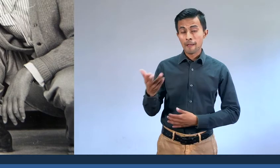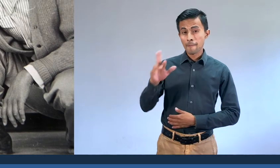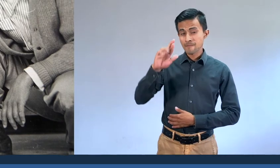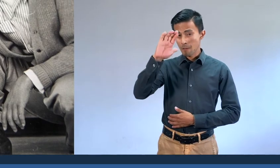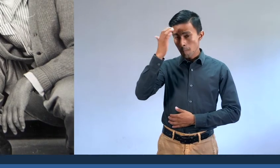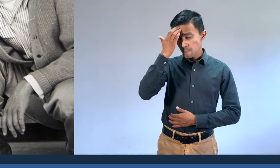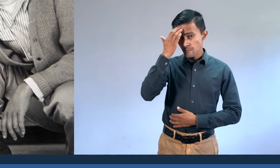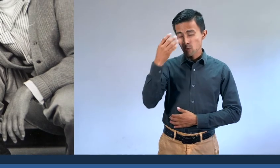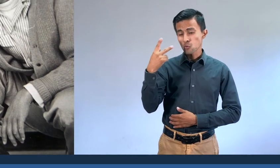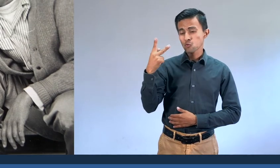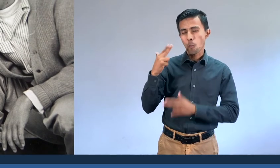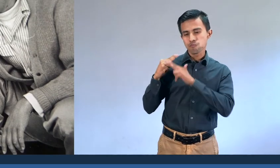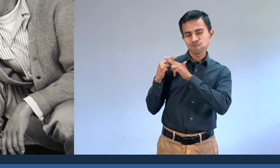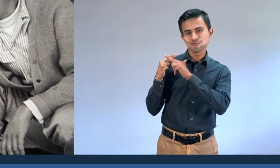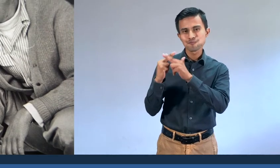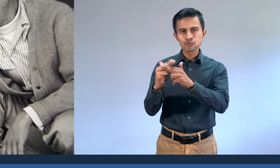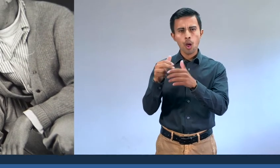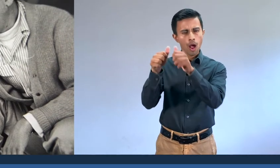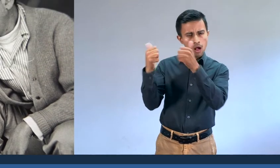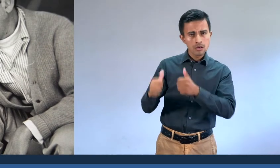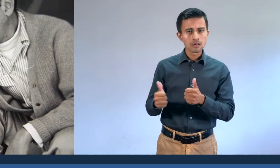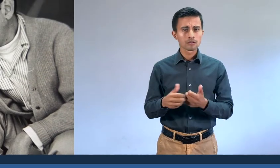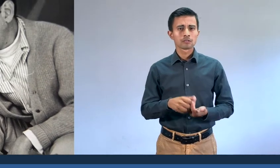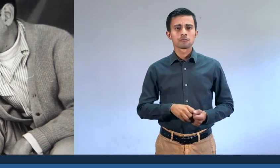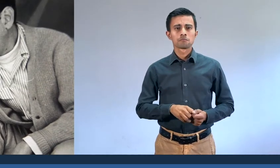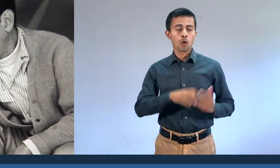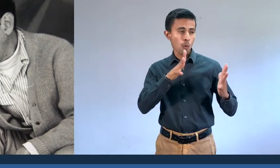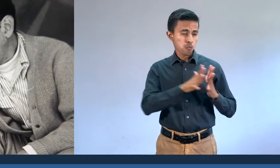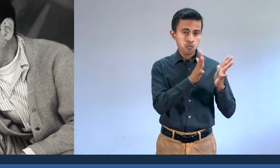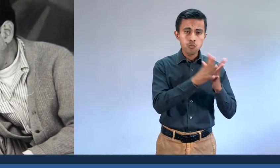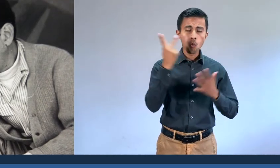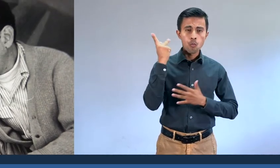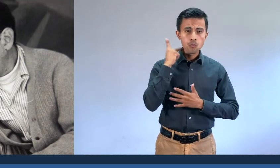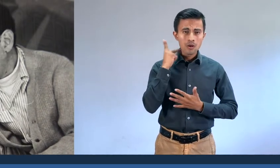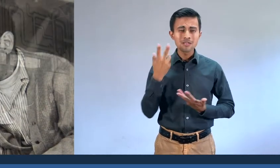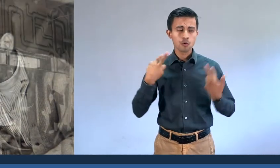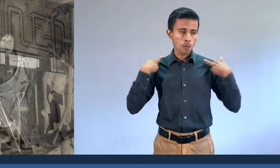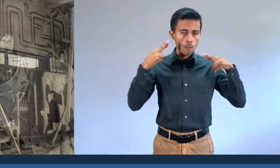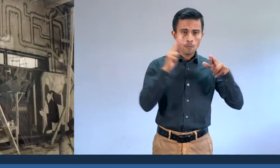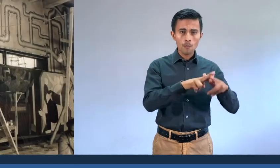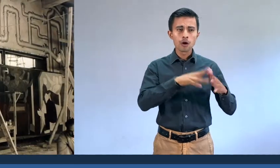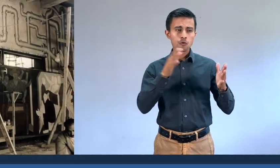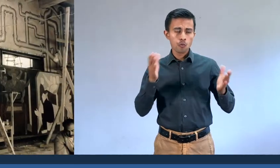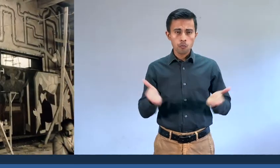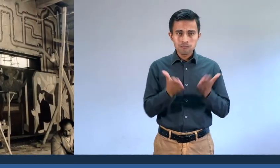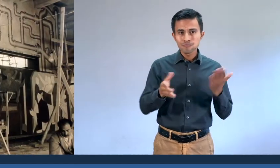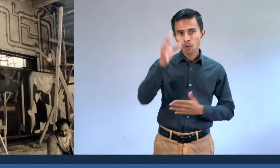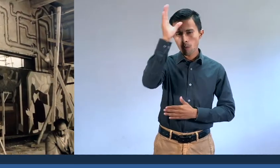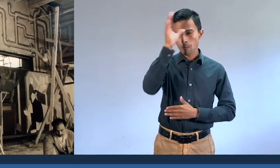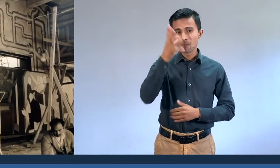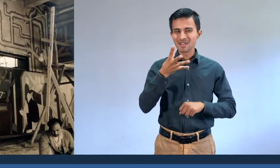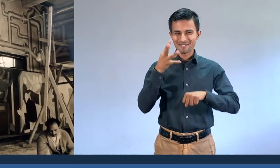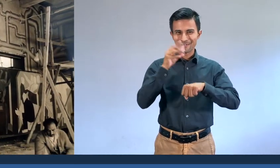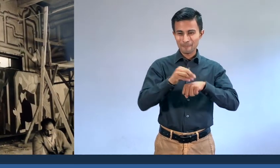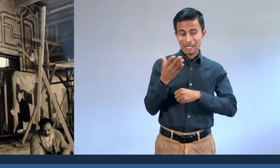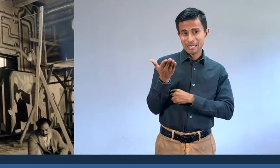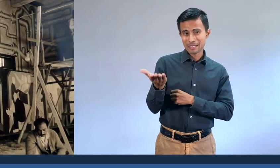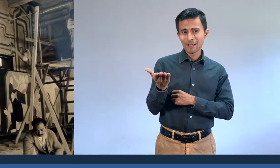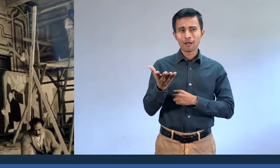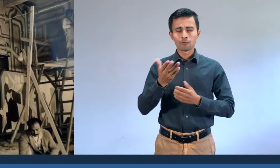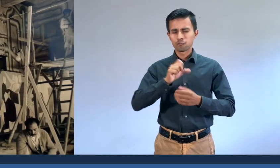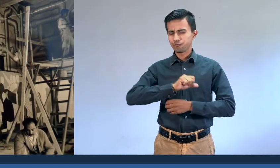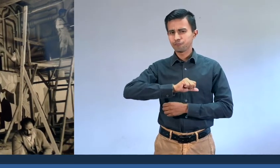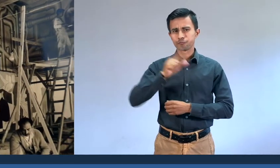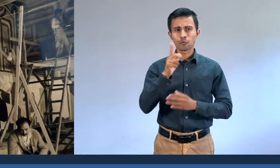José Chávez Morado, reconocido tanto por su trayectoria artística como por ser un activista político, maestro y promotor cultural,